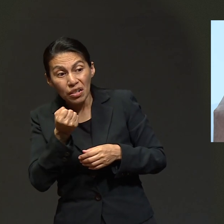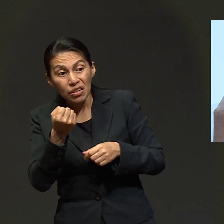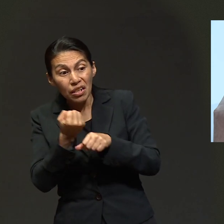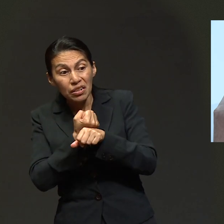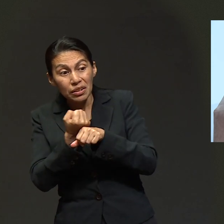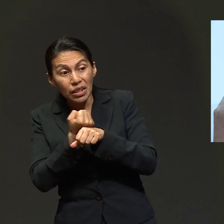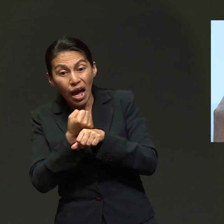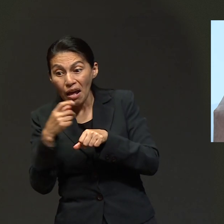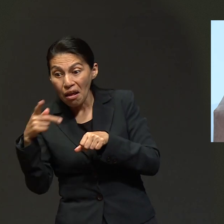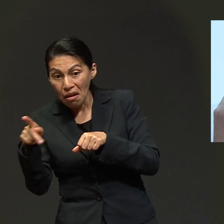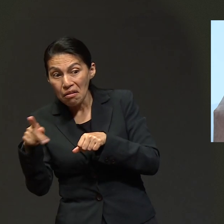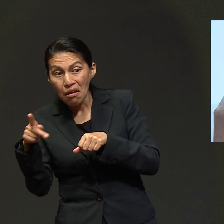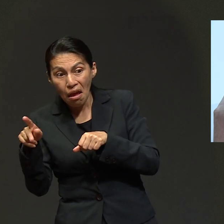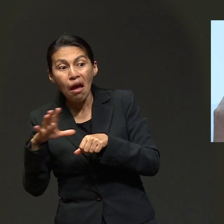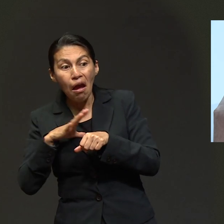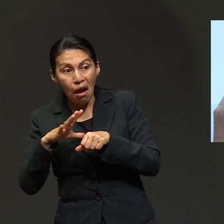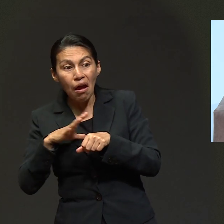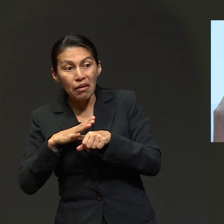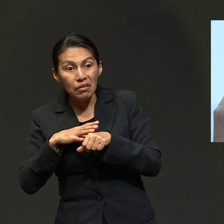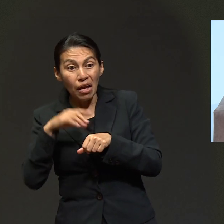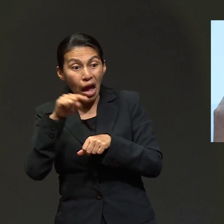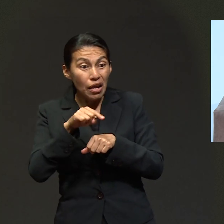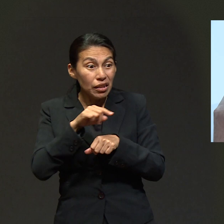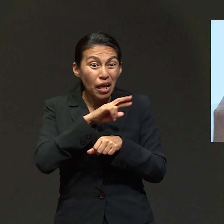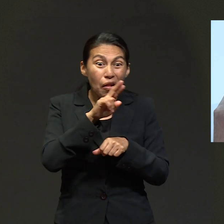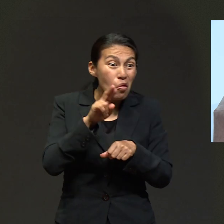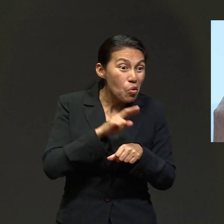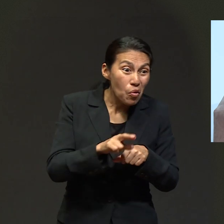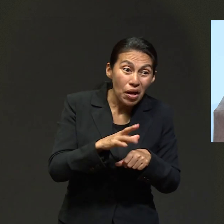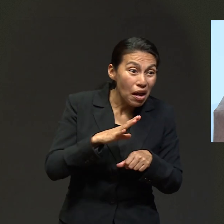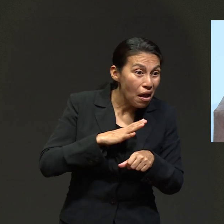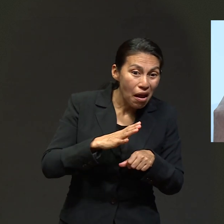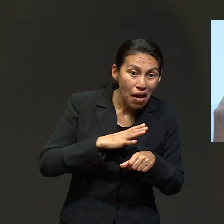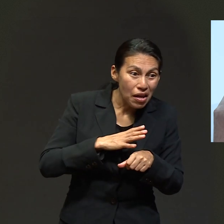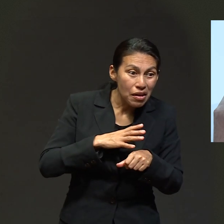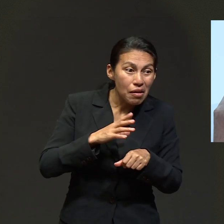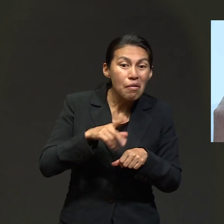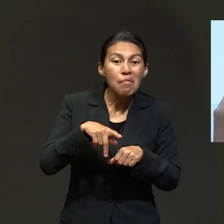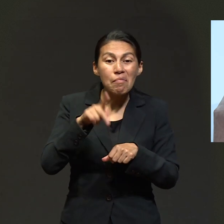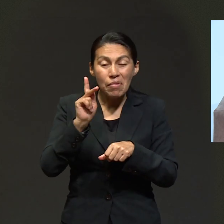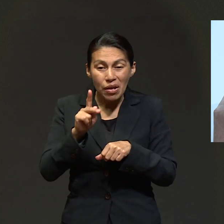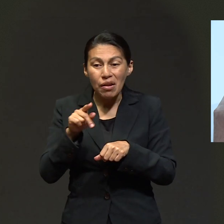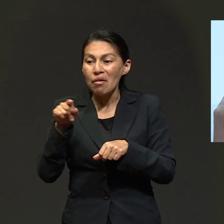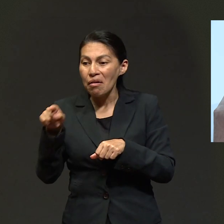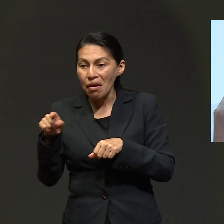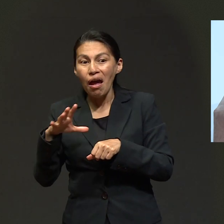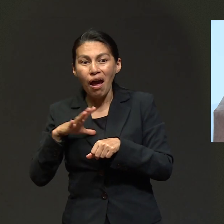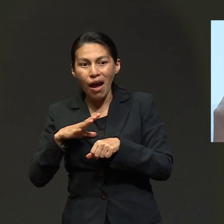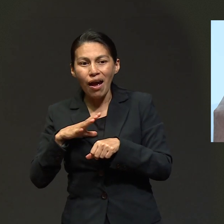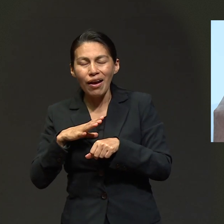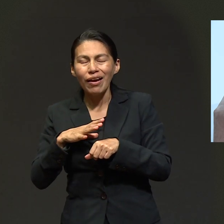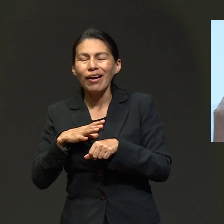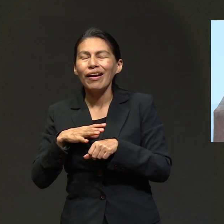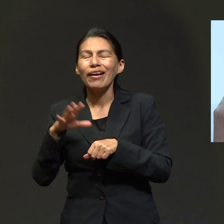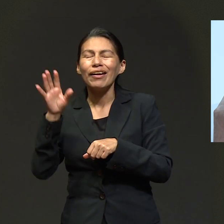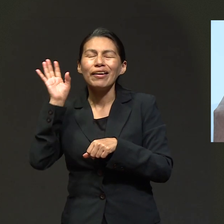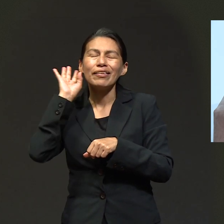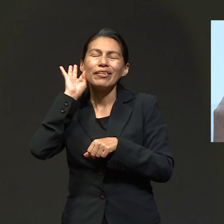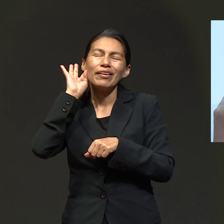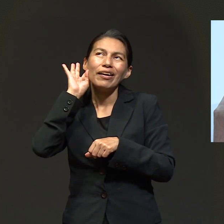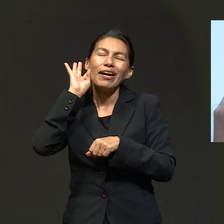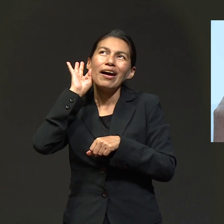tuvo su esposa, porque hay tres unidades del tipo de la sangre de su esposa y aquí casi por lo regular no tenemos ese tipo de sangre.